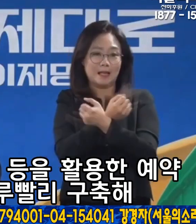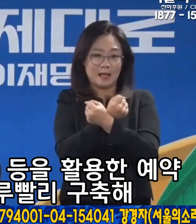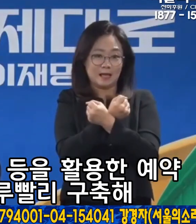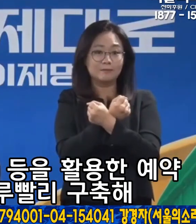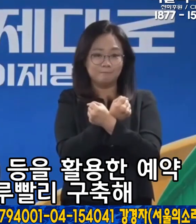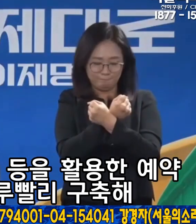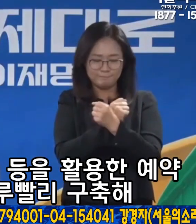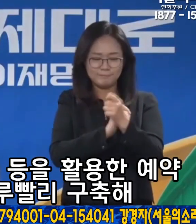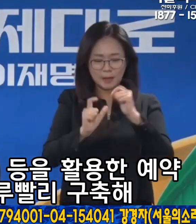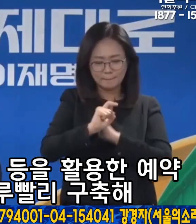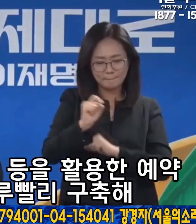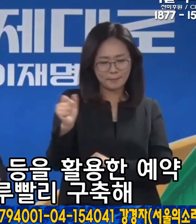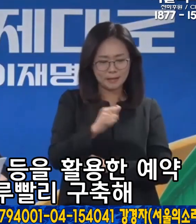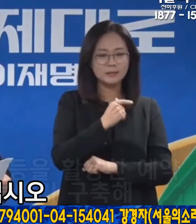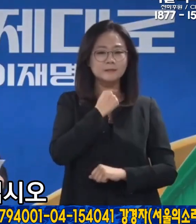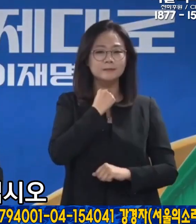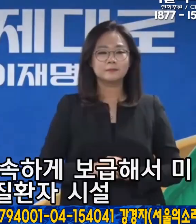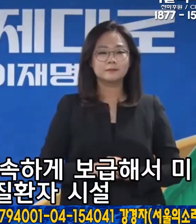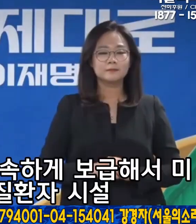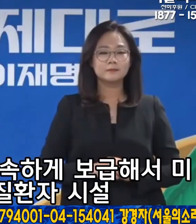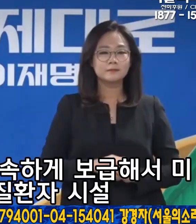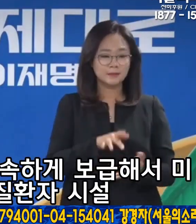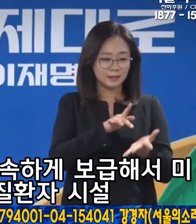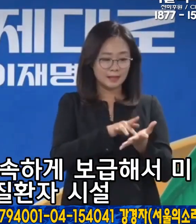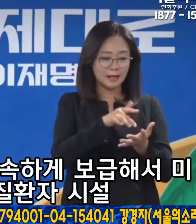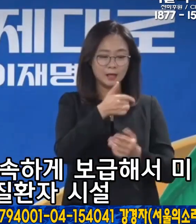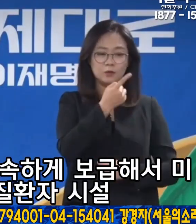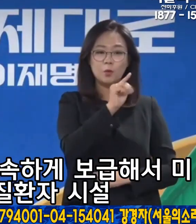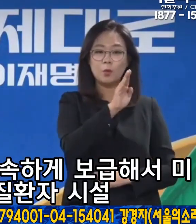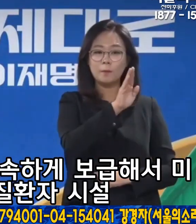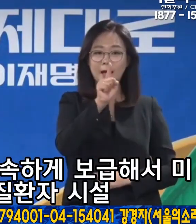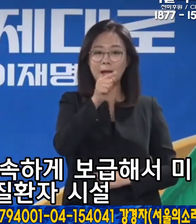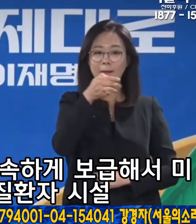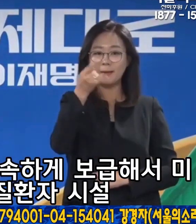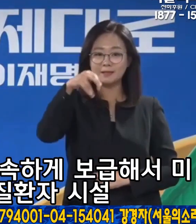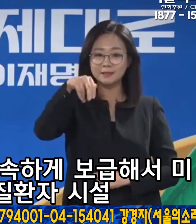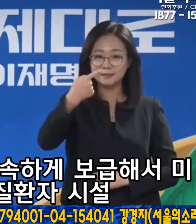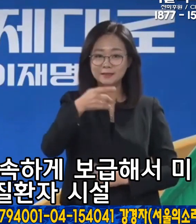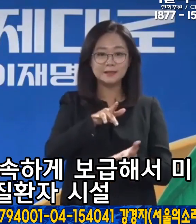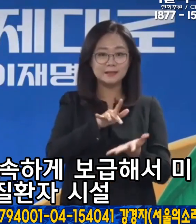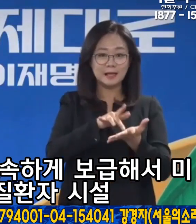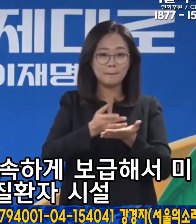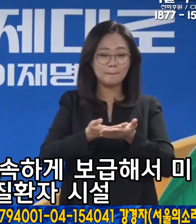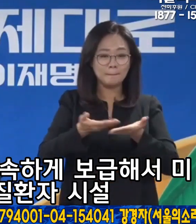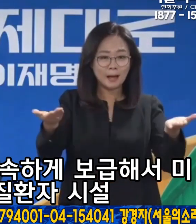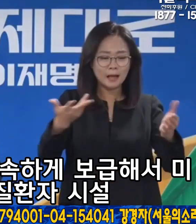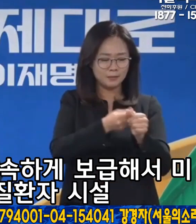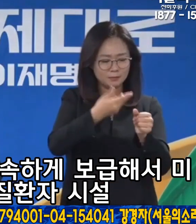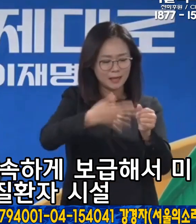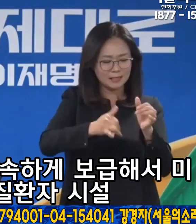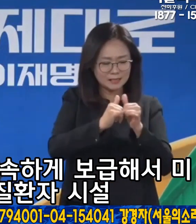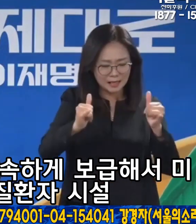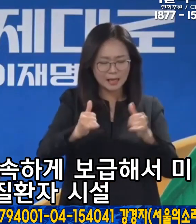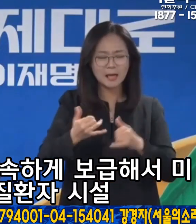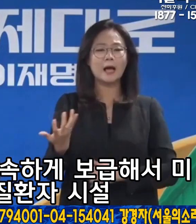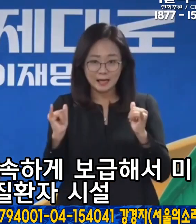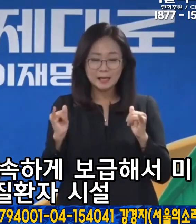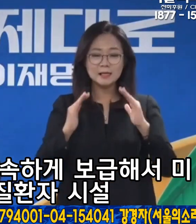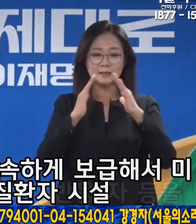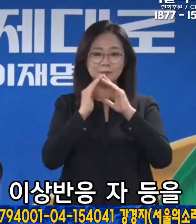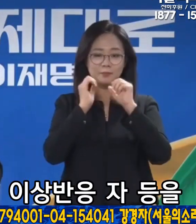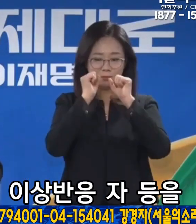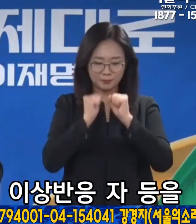시스템을 하루빨리 구축해 주십시오. 노바백스 백신을 신속하게 보급해서 미접종, 기저질환자,